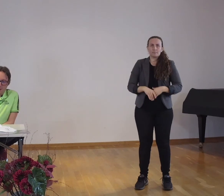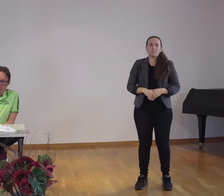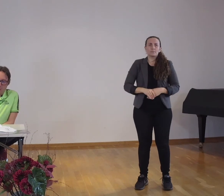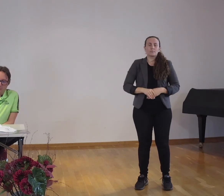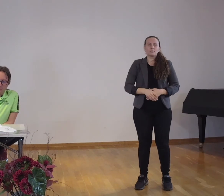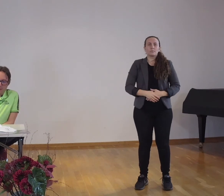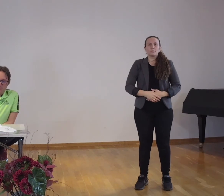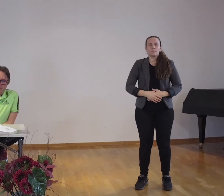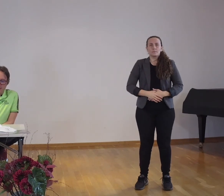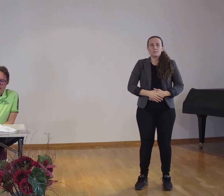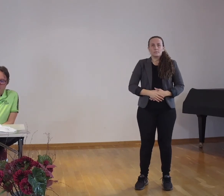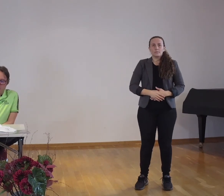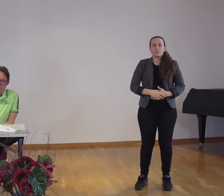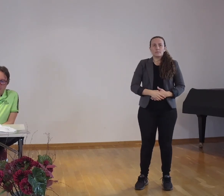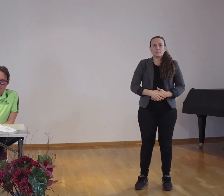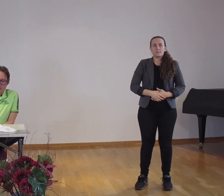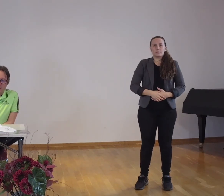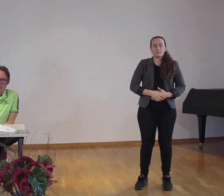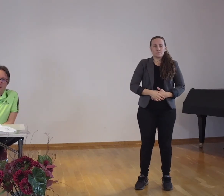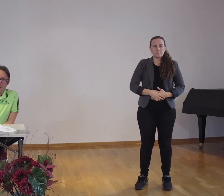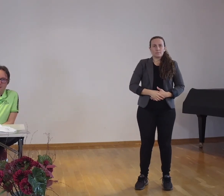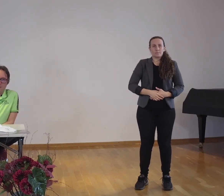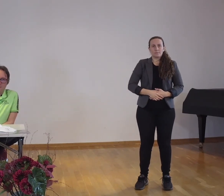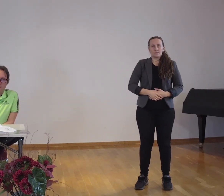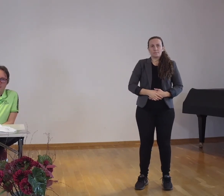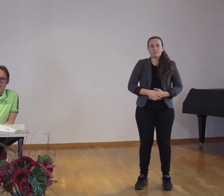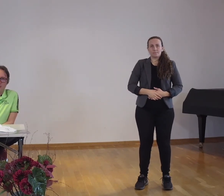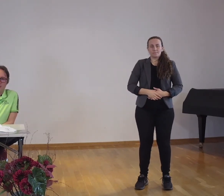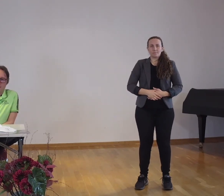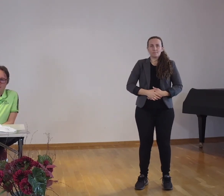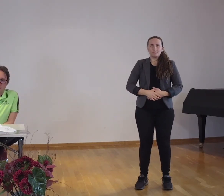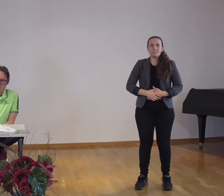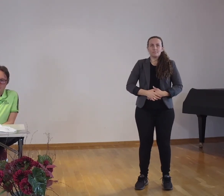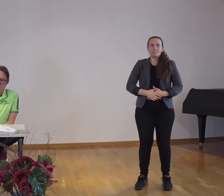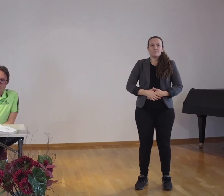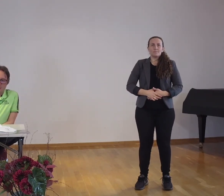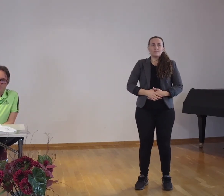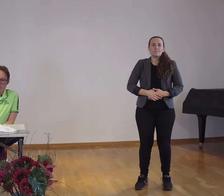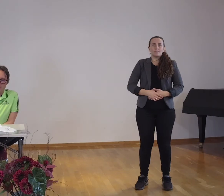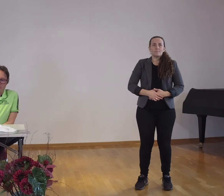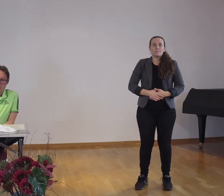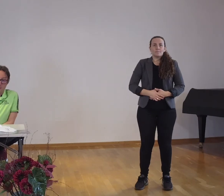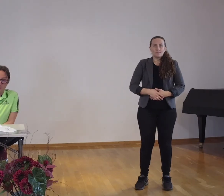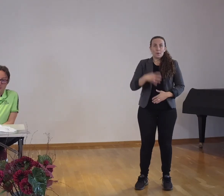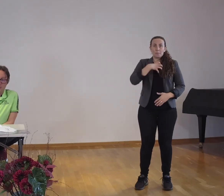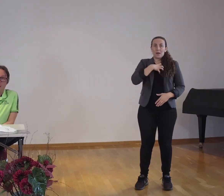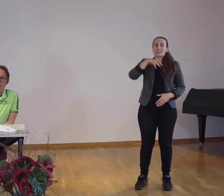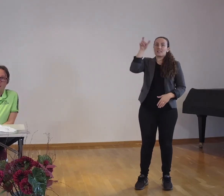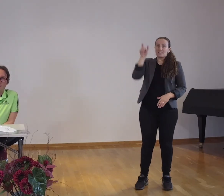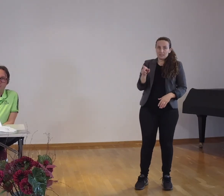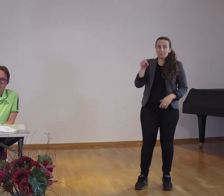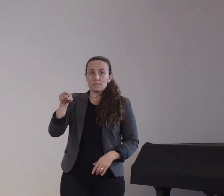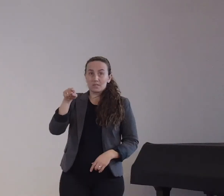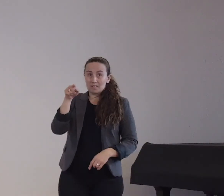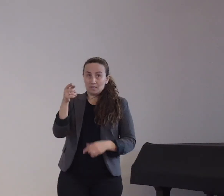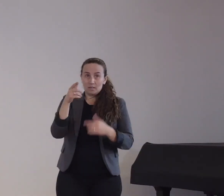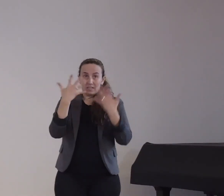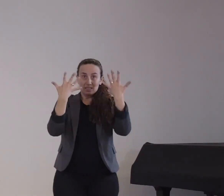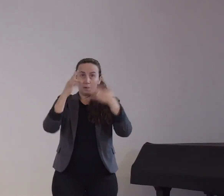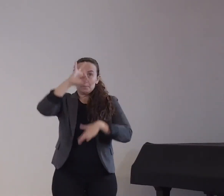Ungefähr zehn Prozent der Patienten müssen im Lauf der Erkrankung ins Krankenhaus verbracht werden, aufgrund